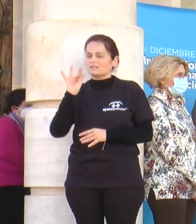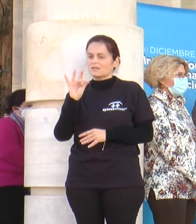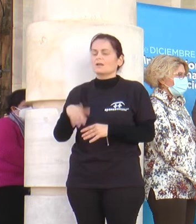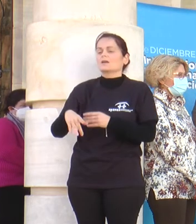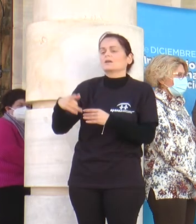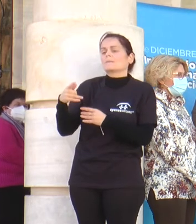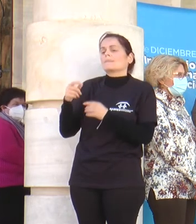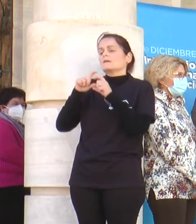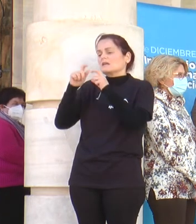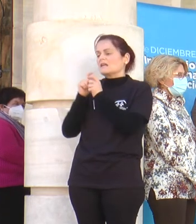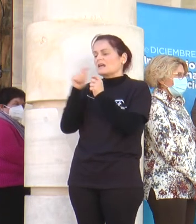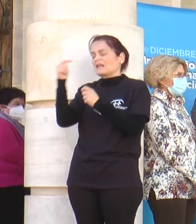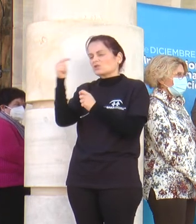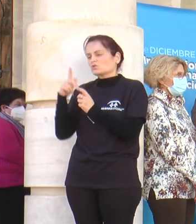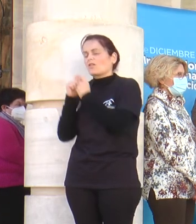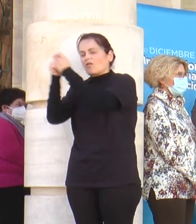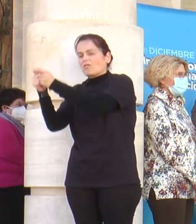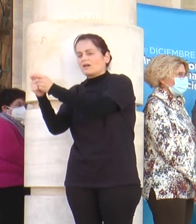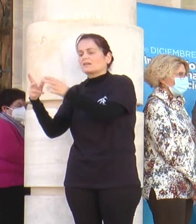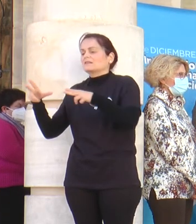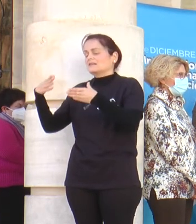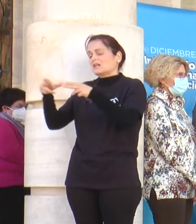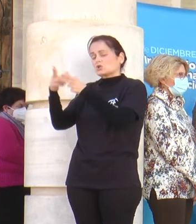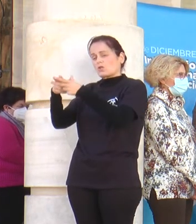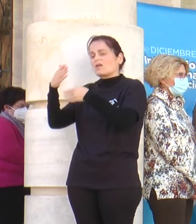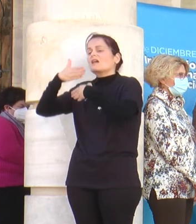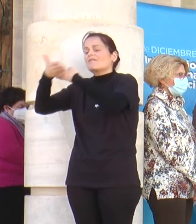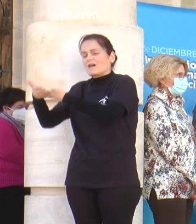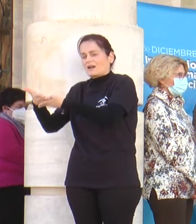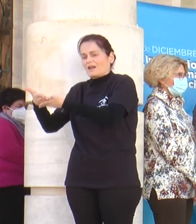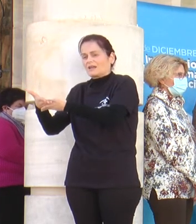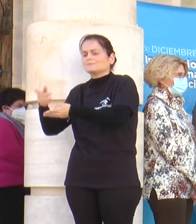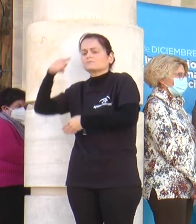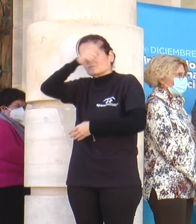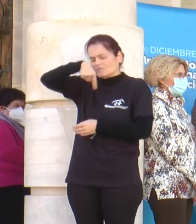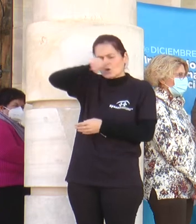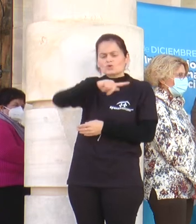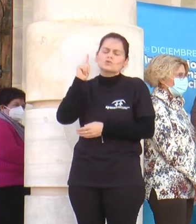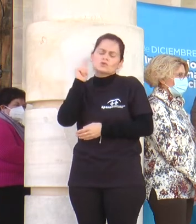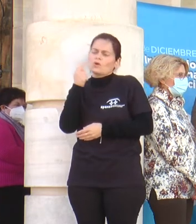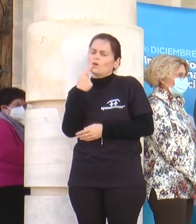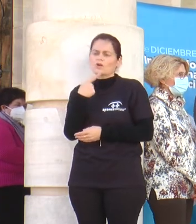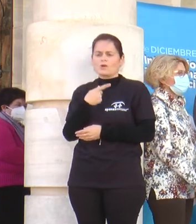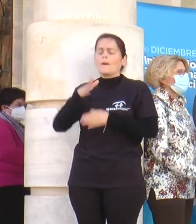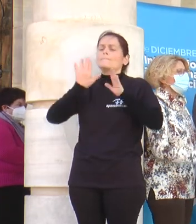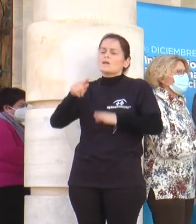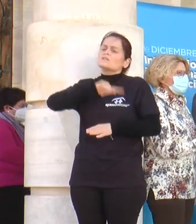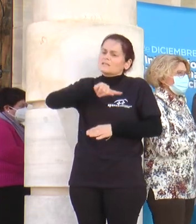y las barreras que la sociedad nos pone. Porque no oímos, pero sí sentimos. Gracias.